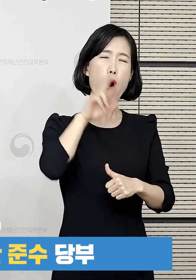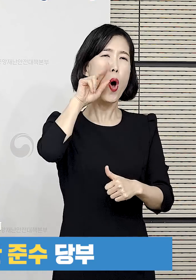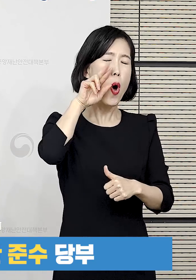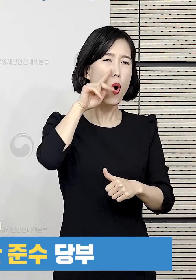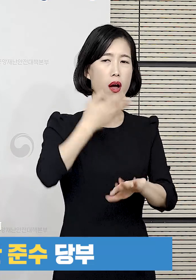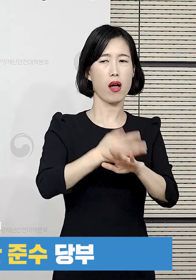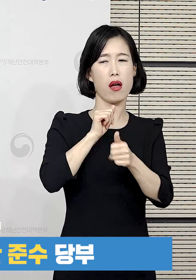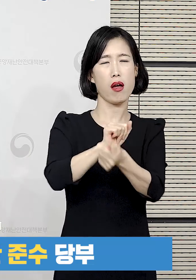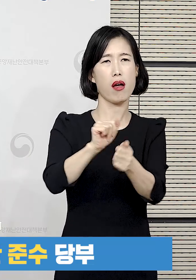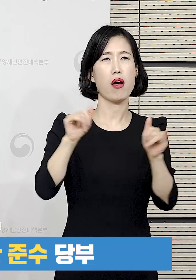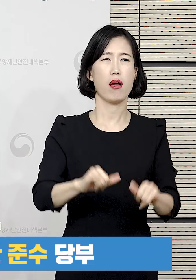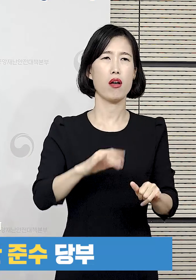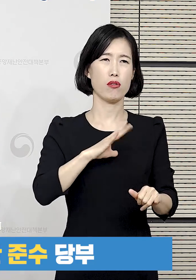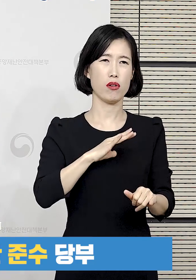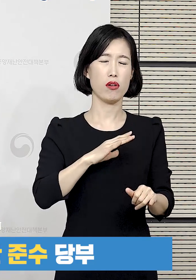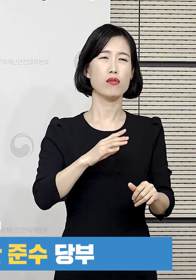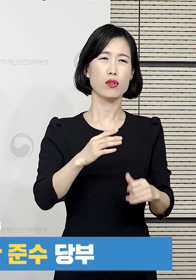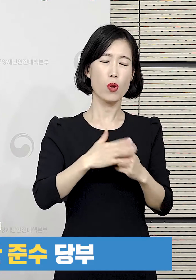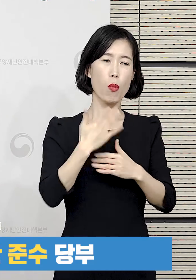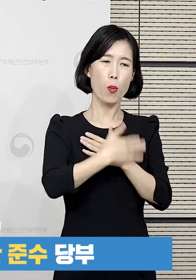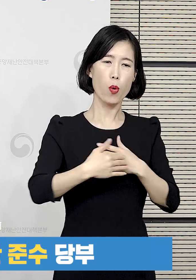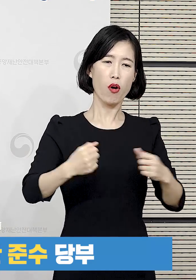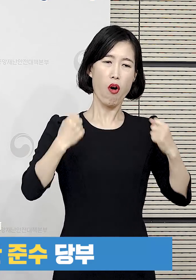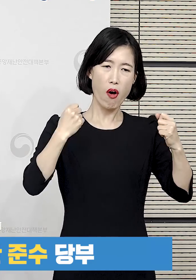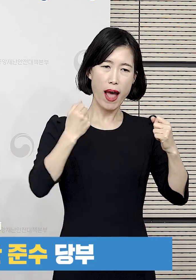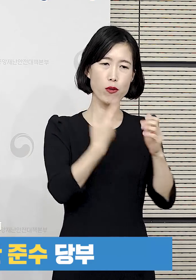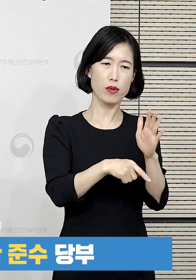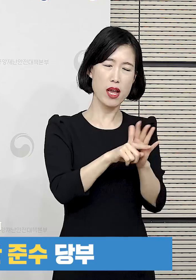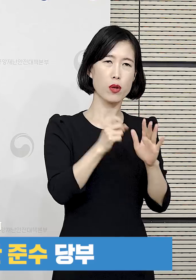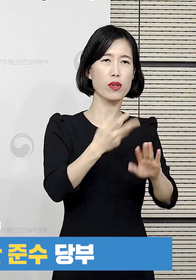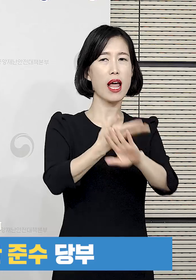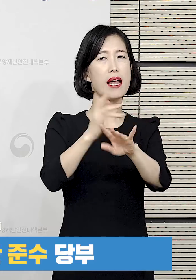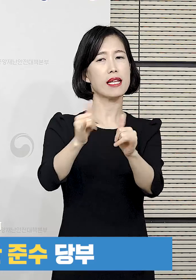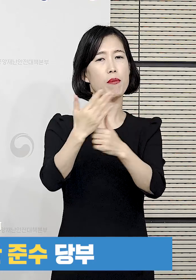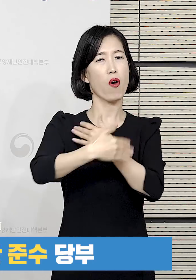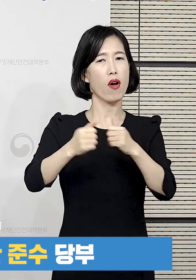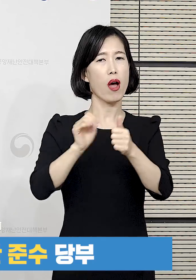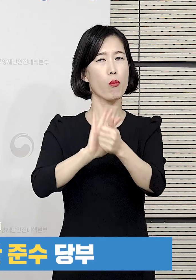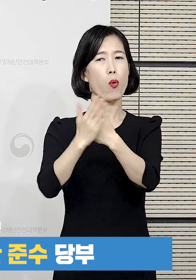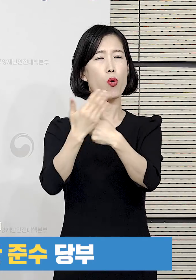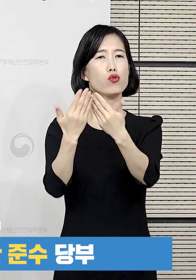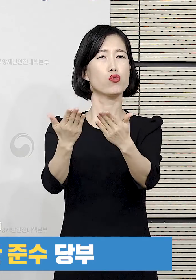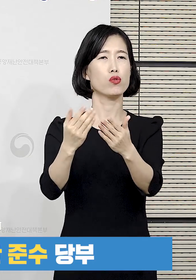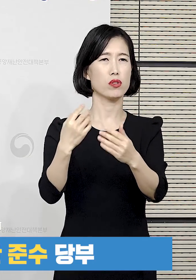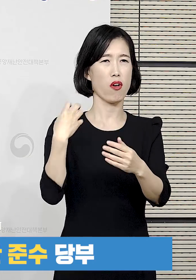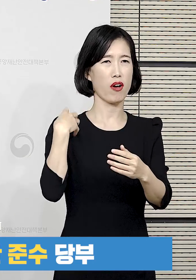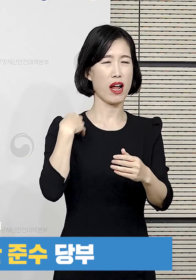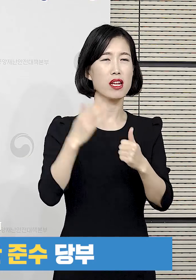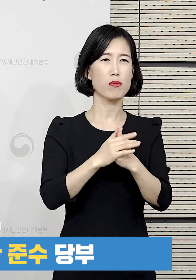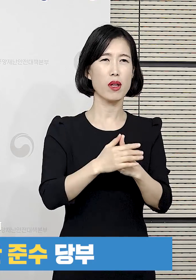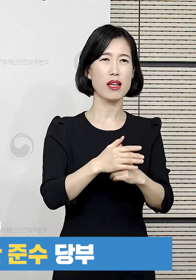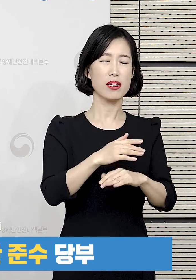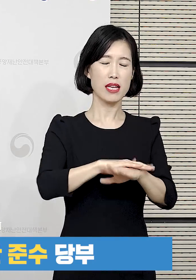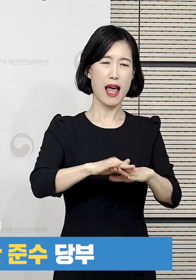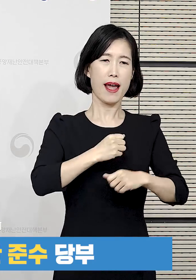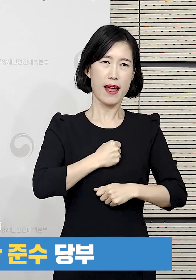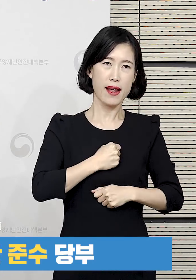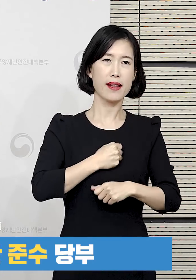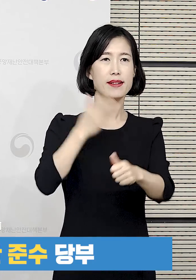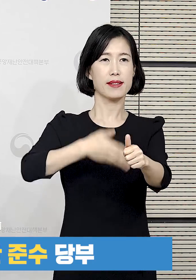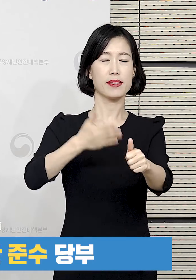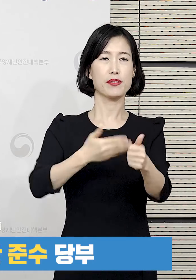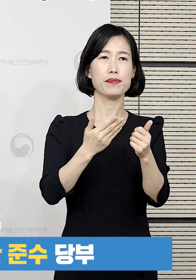가능성들, 또 본인의 어떤 건강을 위해서도 자가격리를 스스로 잘 지켜주시기를 거듭